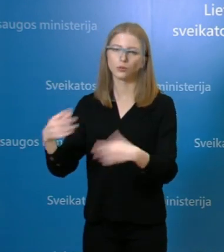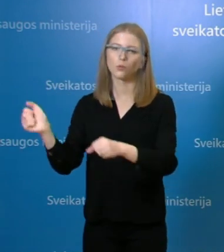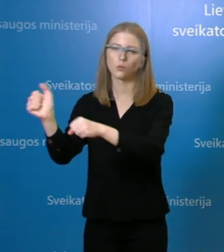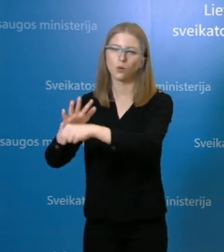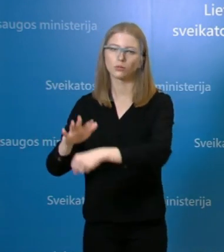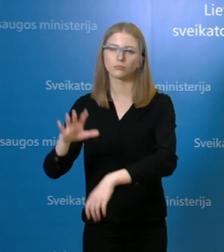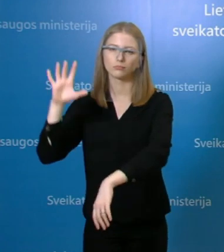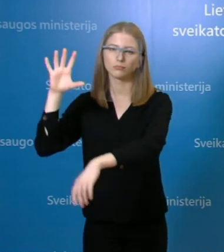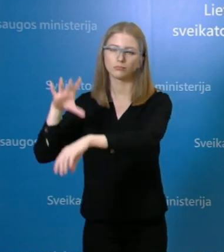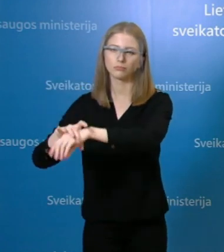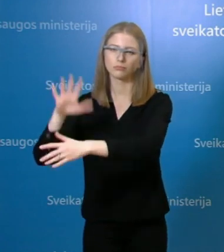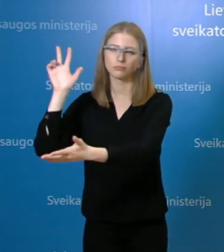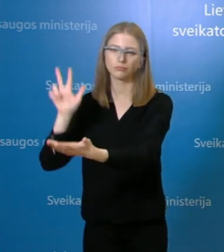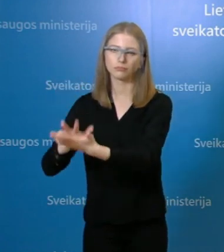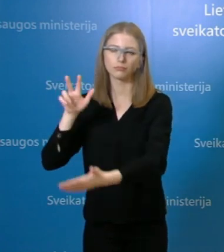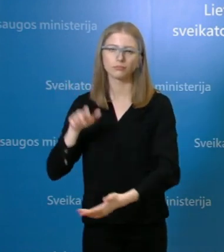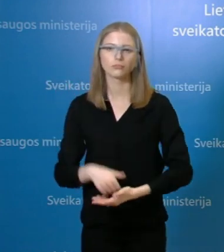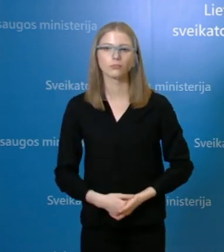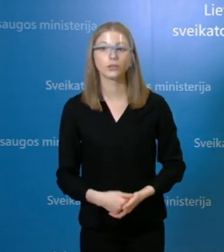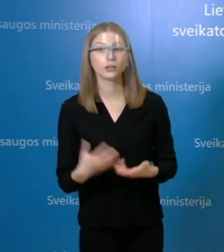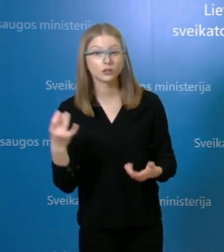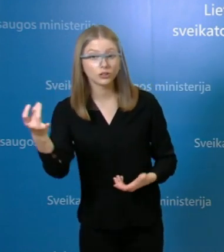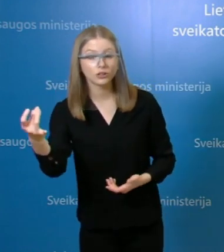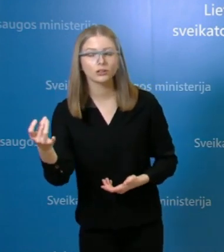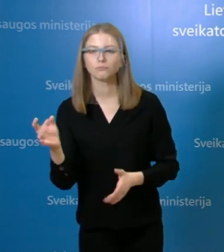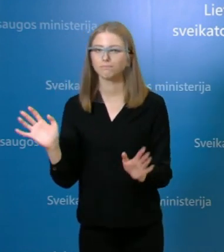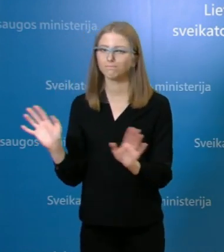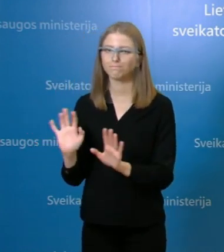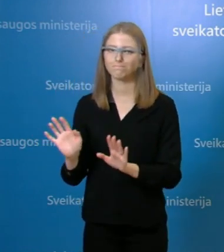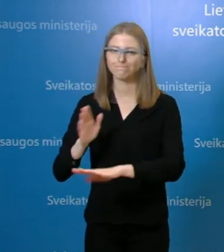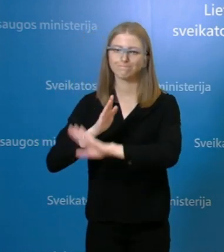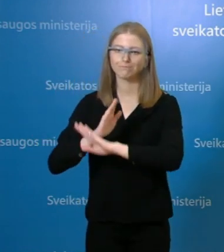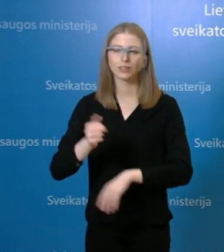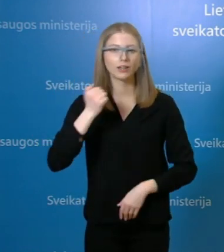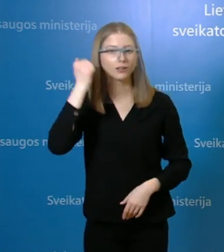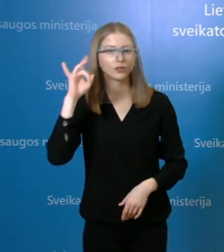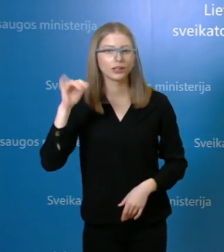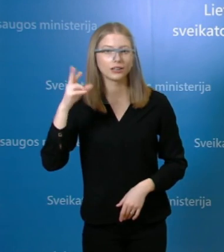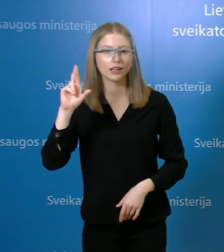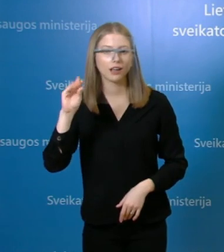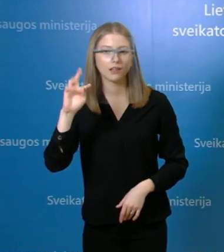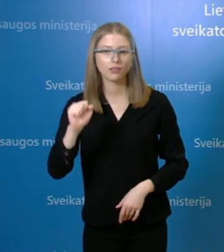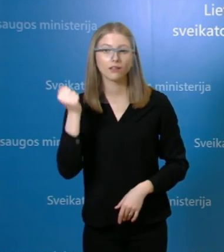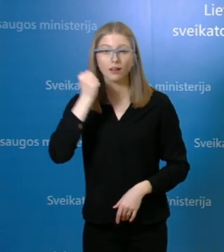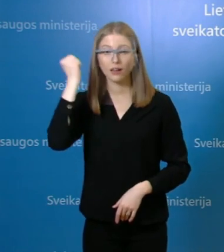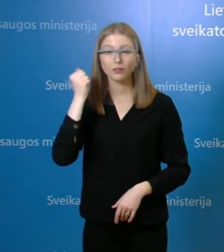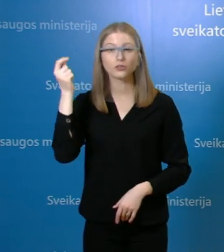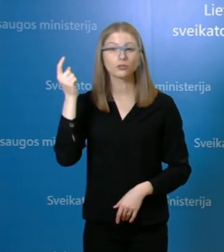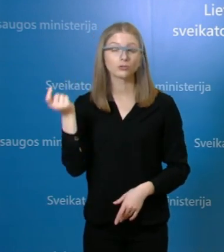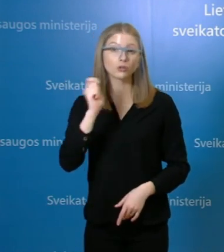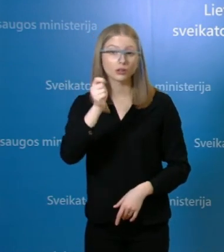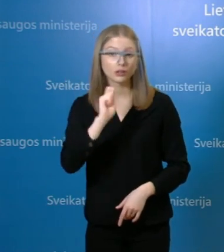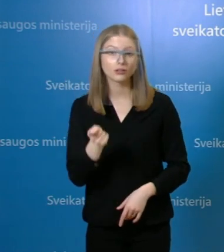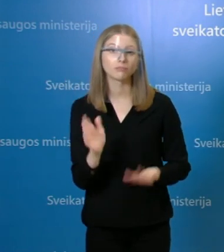Augustai, būtų dar klausimų? Viskas pilnai atsakėt, ačiū. Ačiū Augustai, ačiū Ginretai už atsakymus, ačiū žiniasklaidai iš